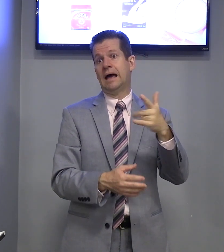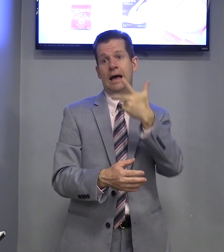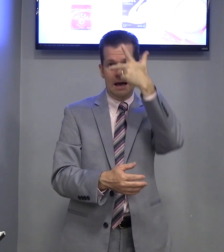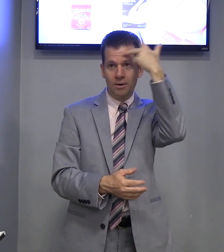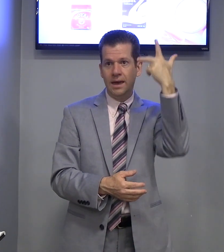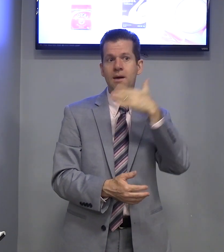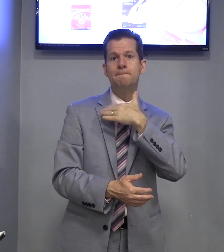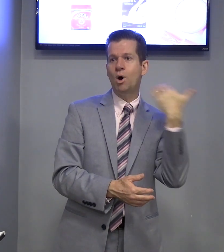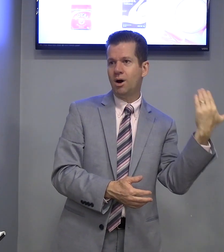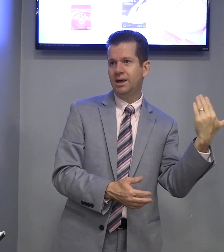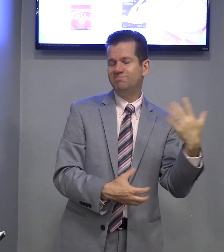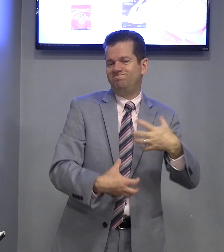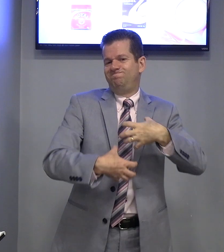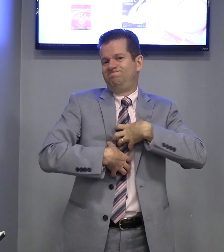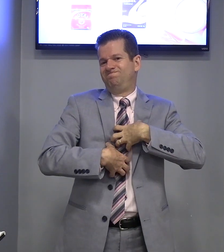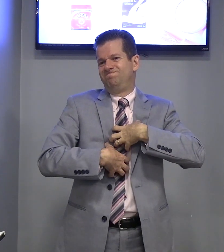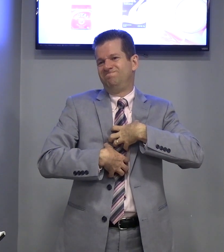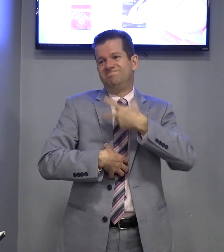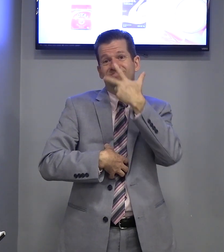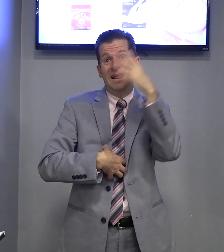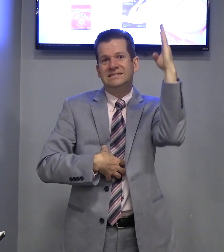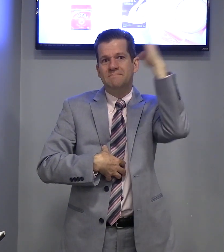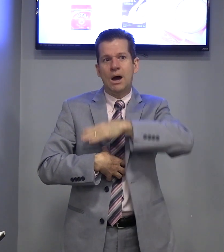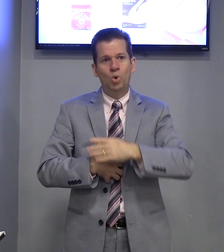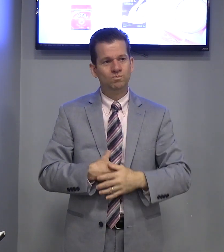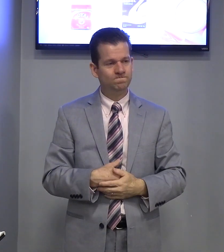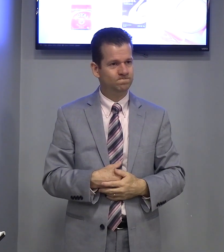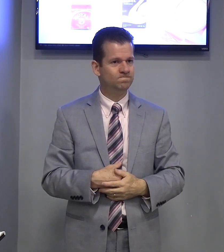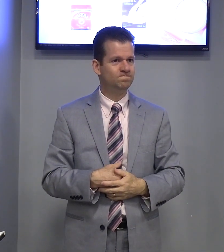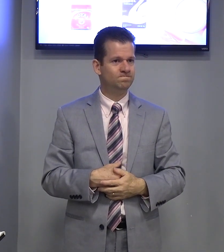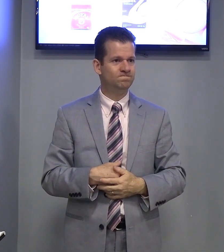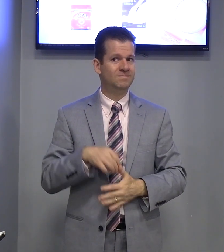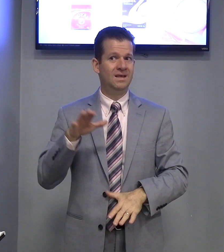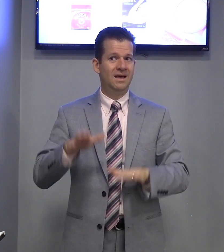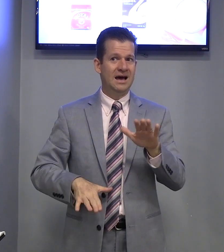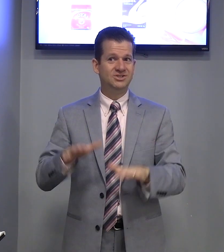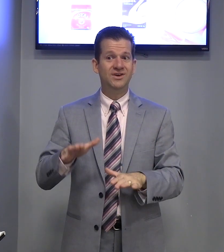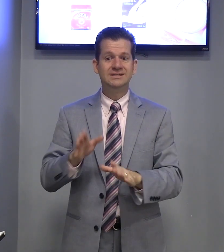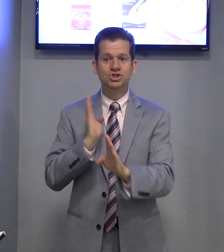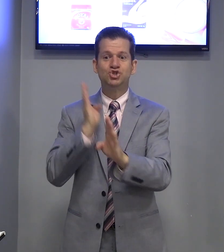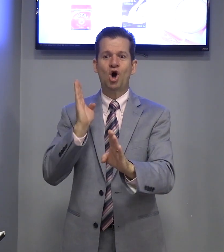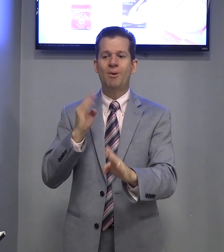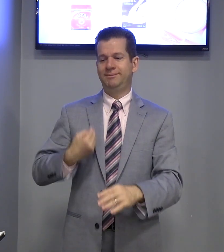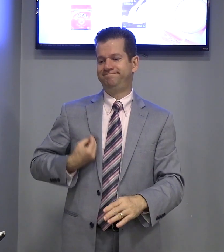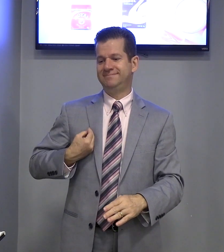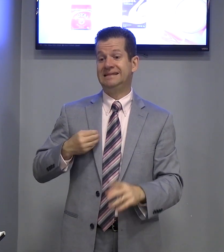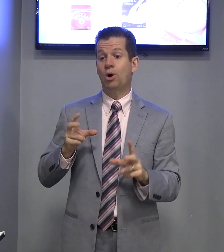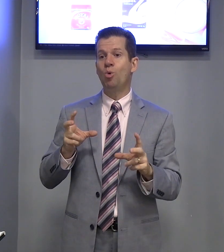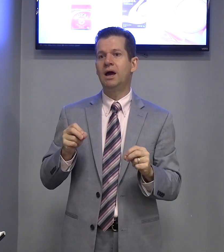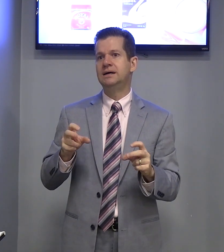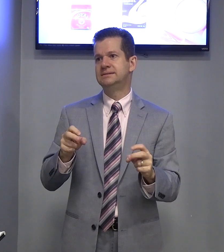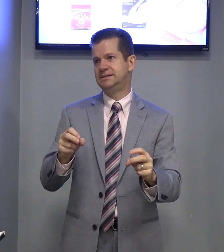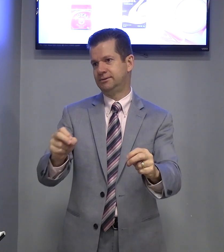Alguém morre para esse mal. Às vezes, descobre que está com câncer.